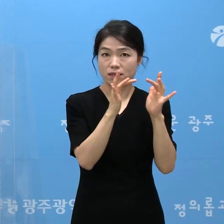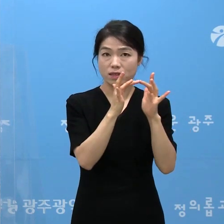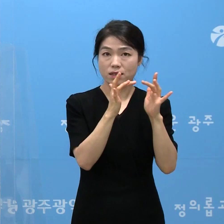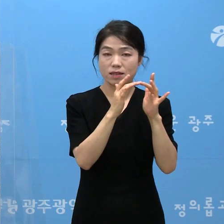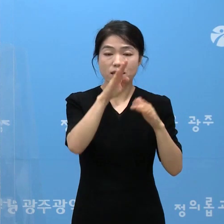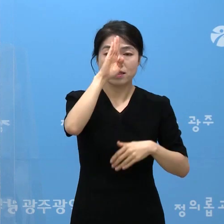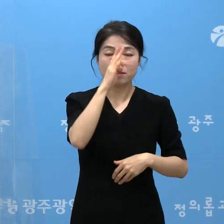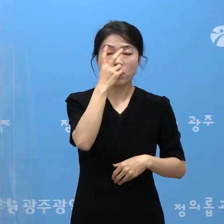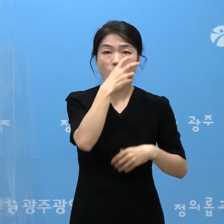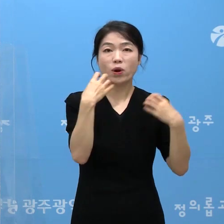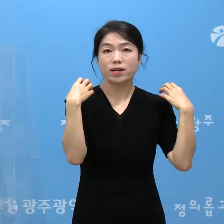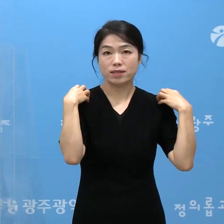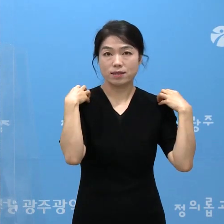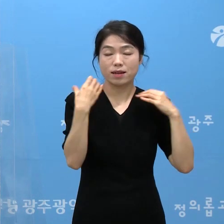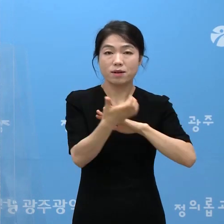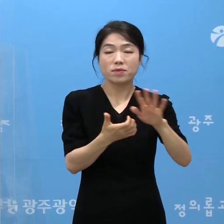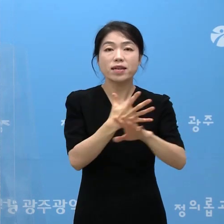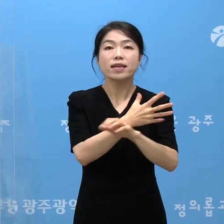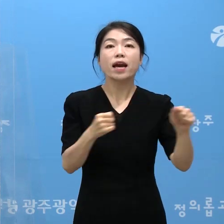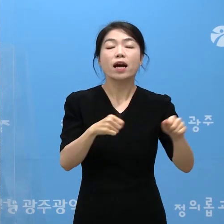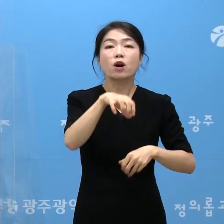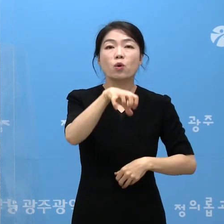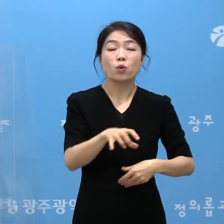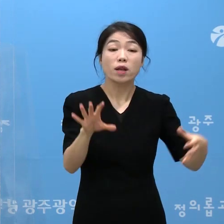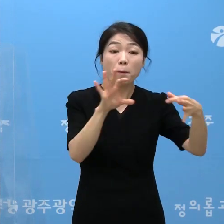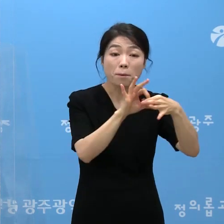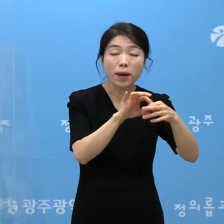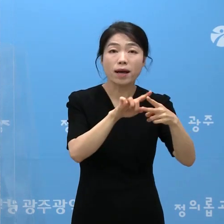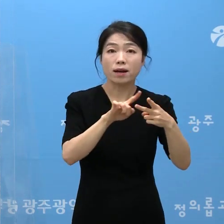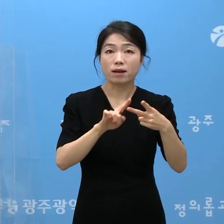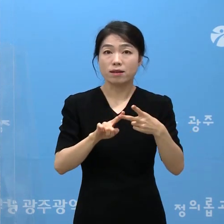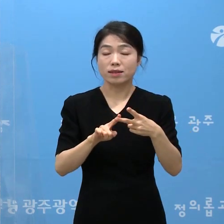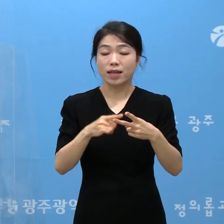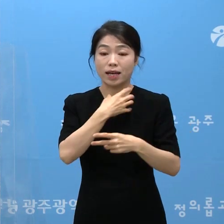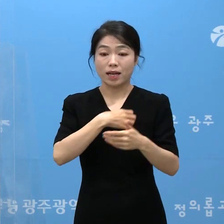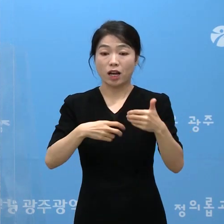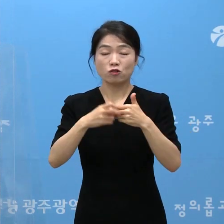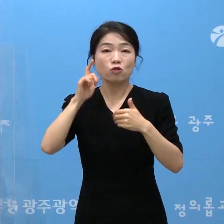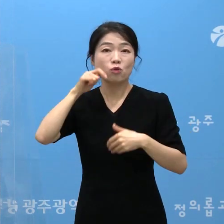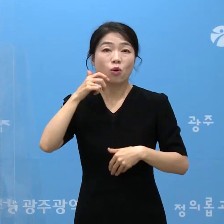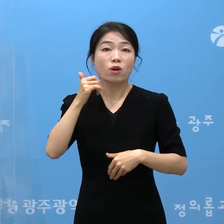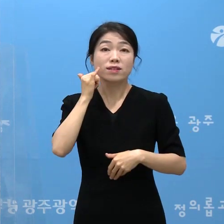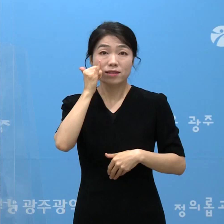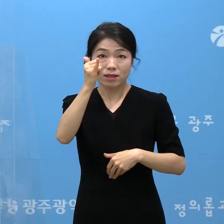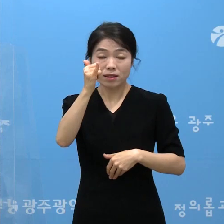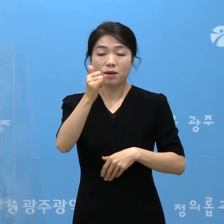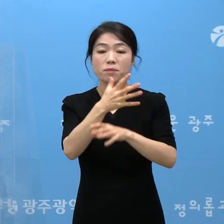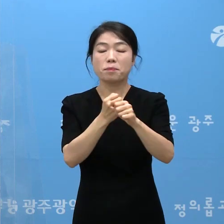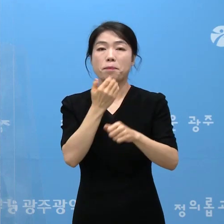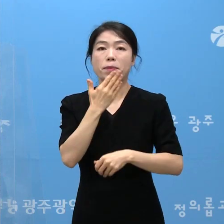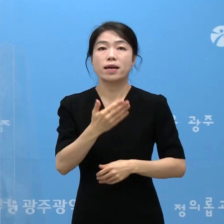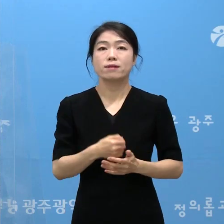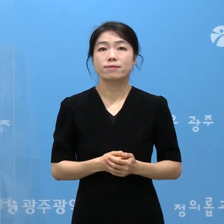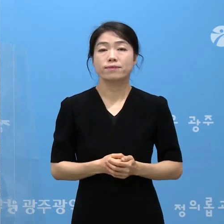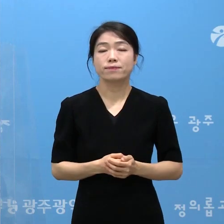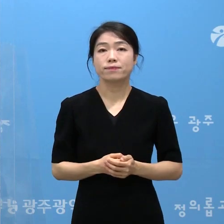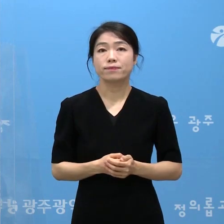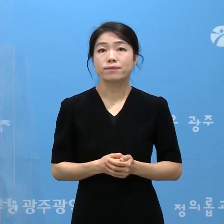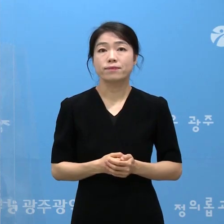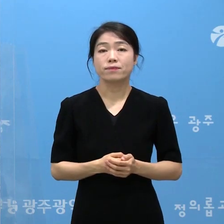질병관리청 사전 예약 누리집에 접속하시거나 자치구 콜센터로 전화하시면 예약이 가능합니다.